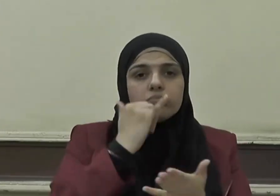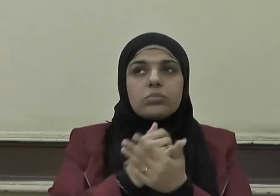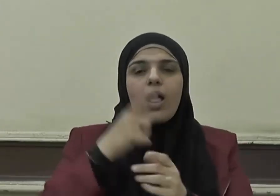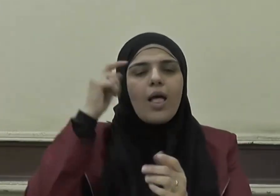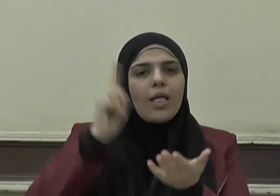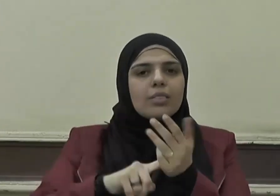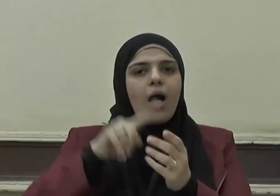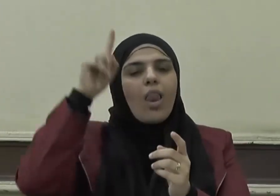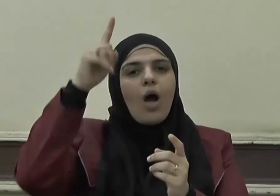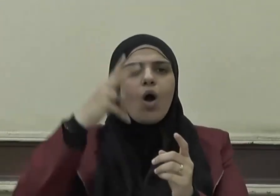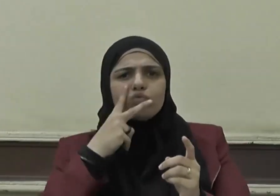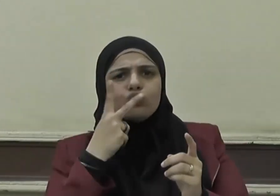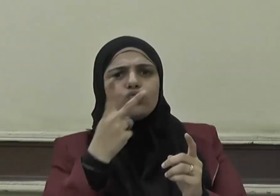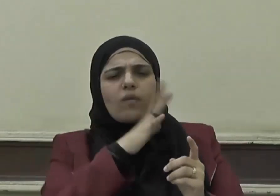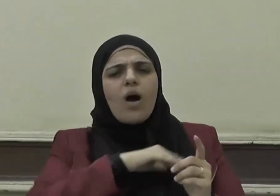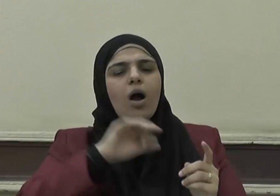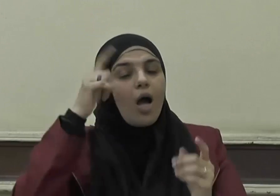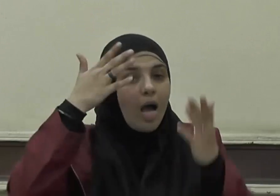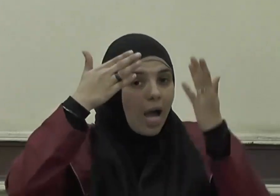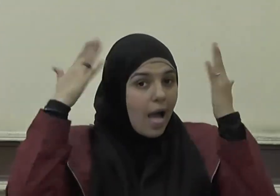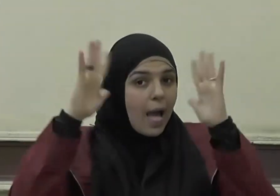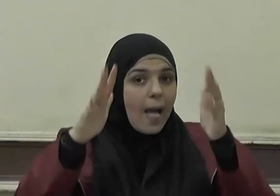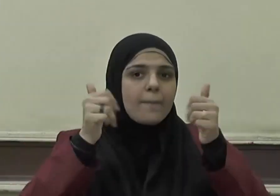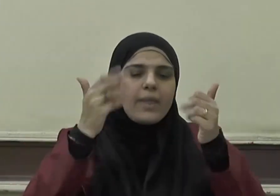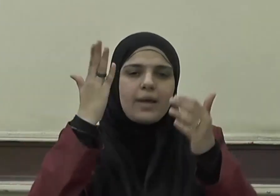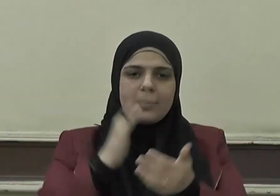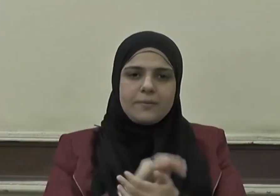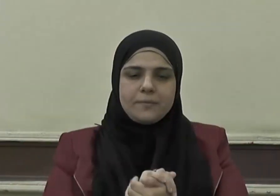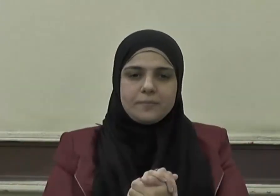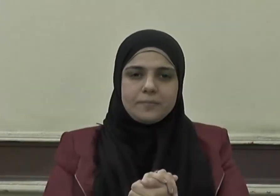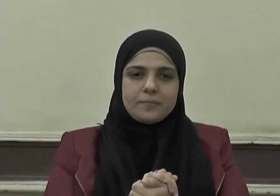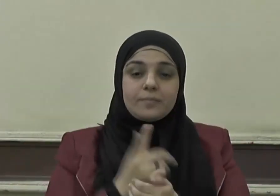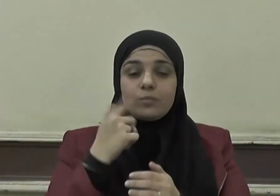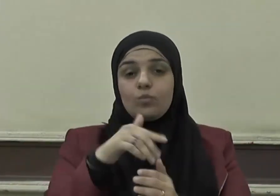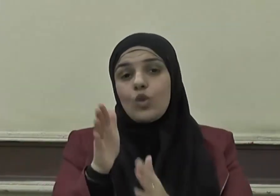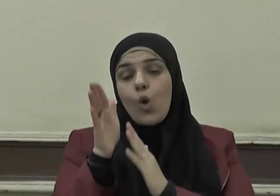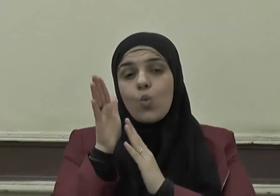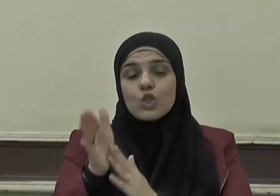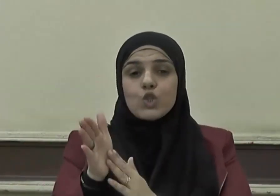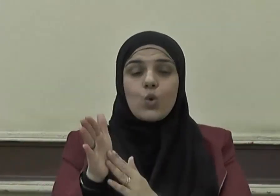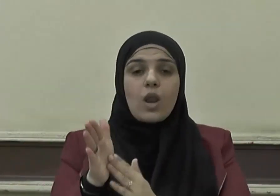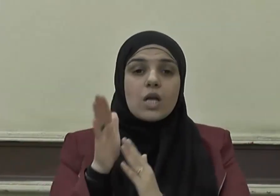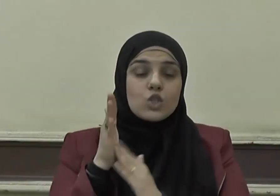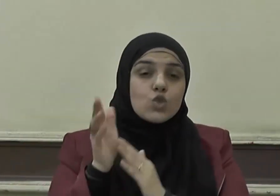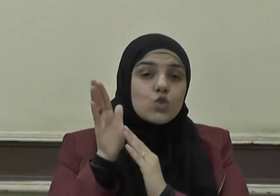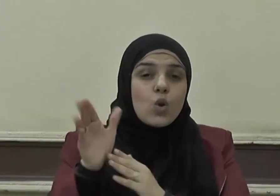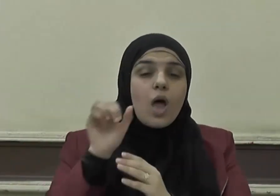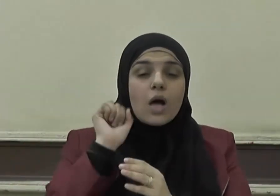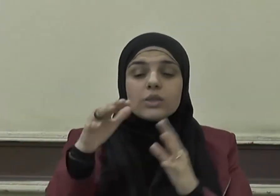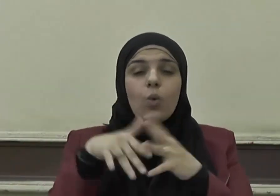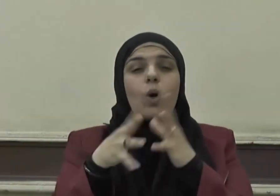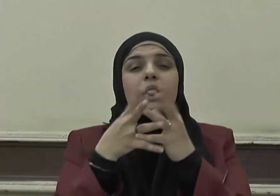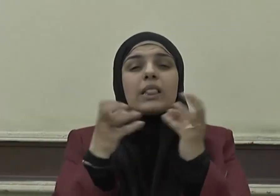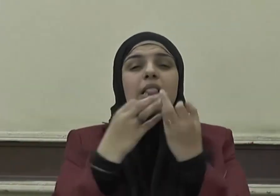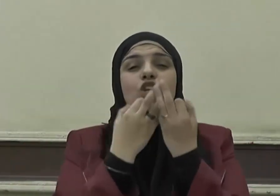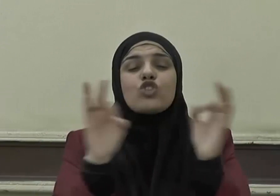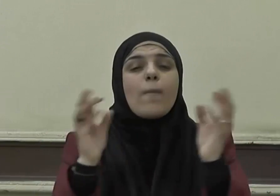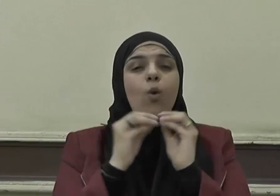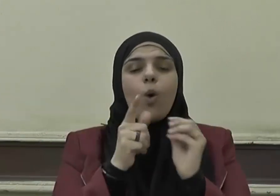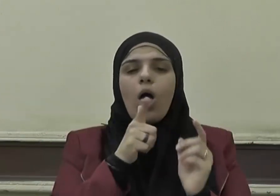الله كان لطيفا خبيرا والسنة المشرفة تشمل قوله صلى